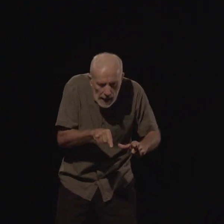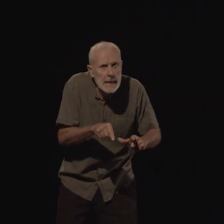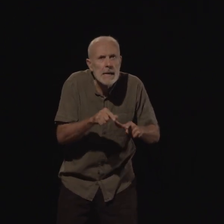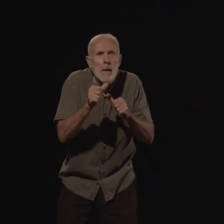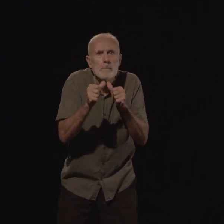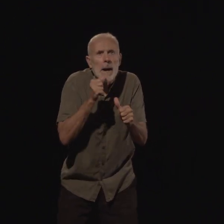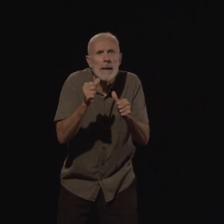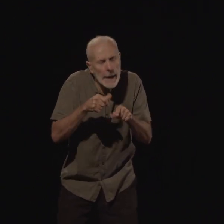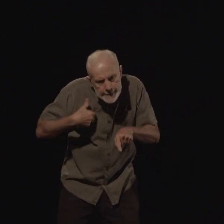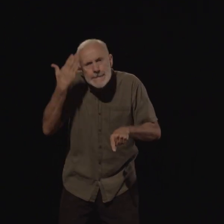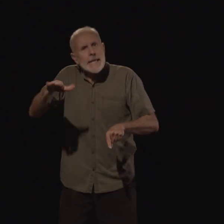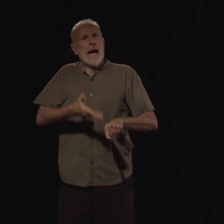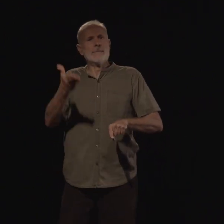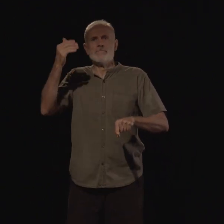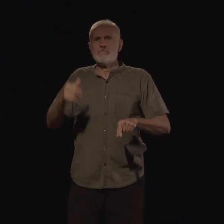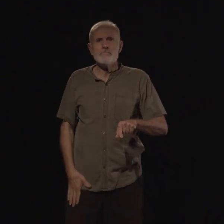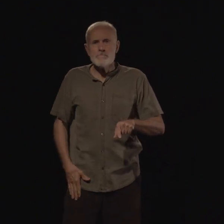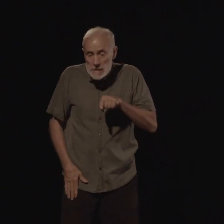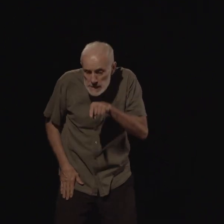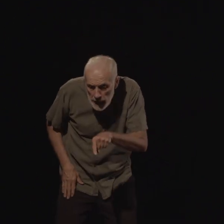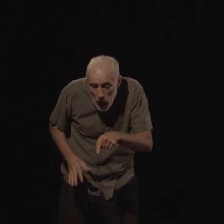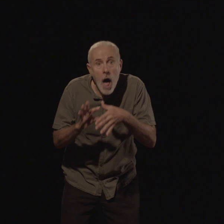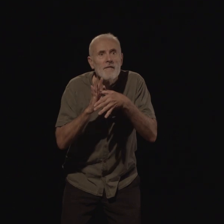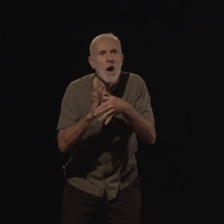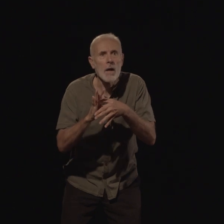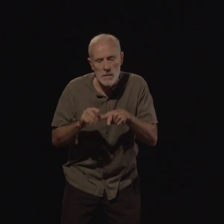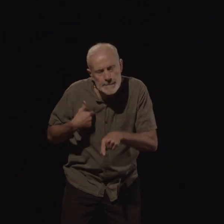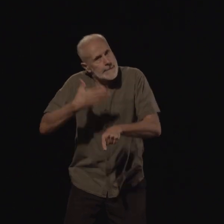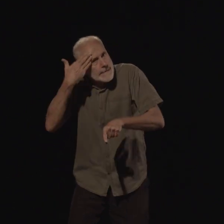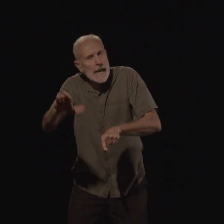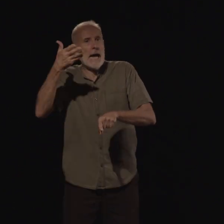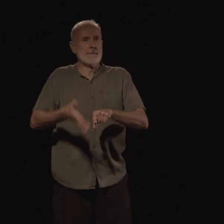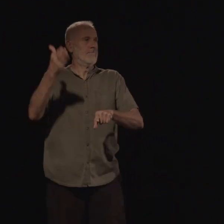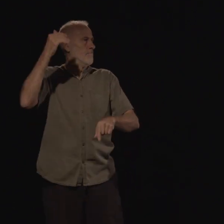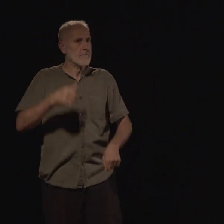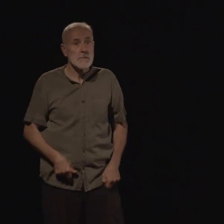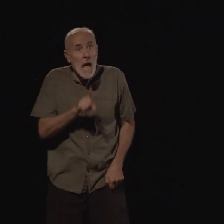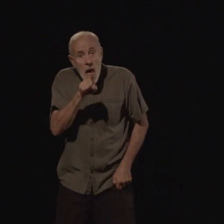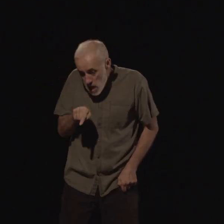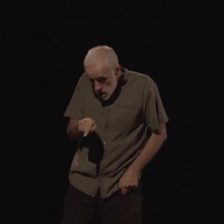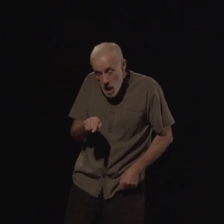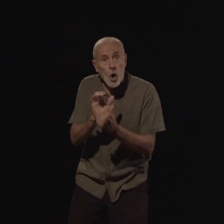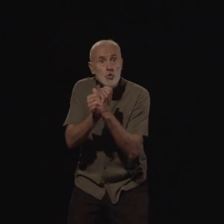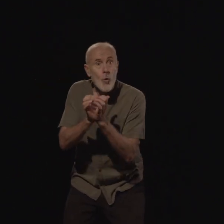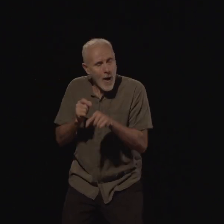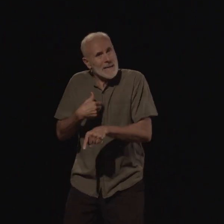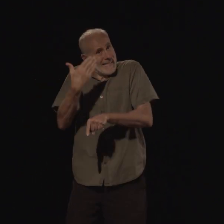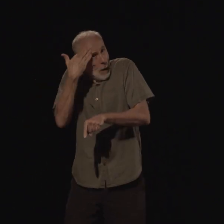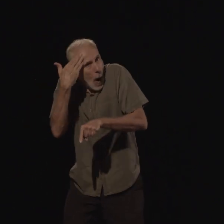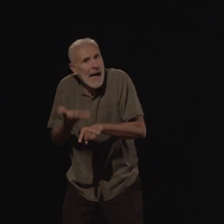des pommes de terre. Je le sais. Ça, c'est de la viande. Je le sais. Et ce chou-fleur aussi. Je sais ce que c